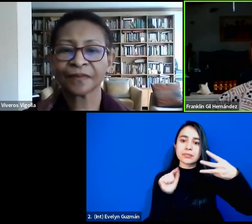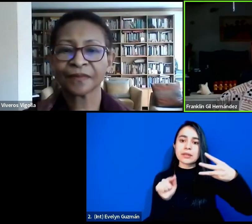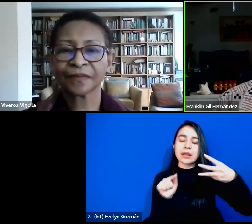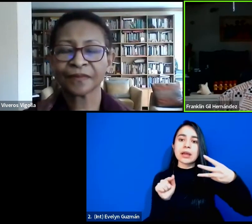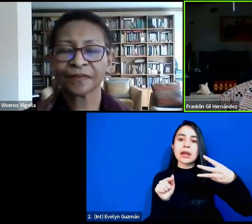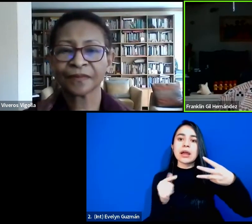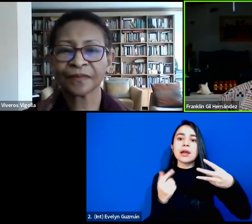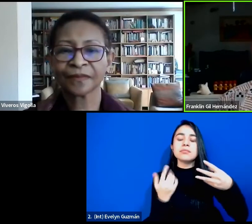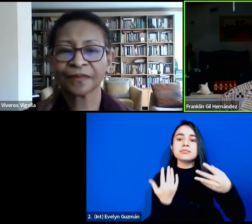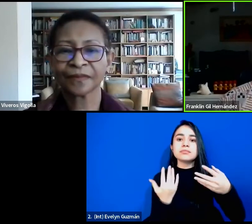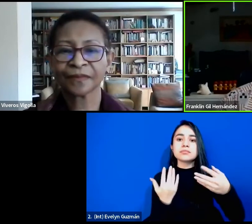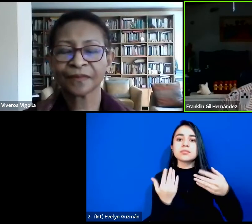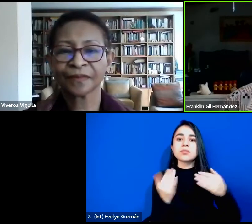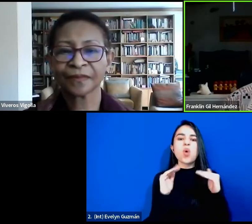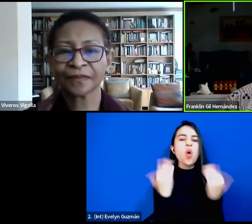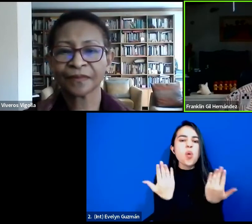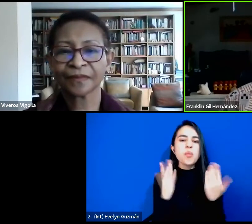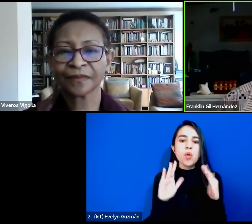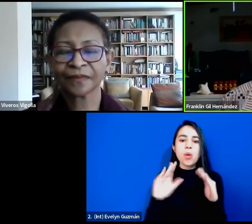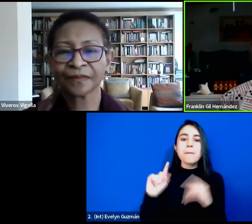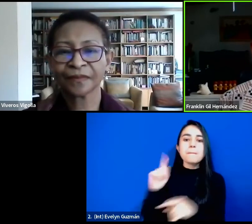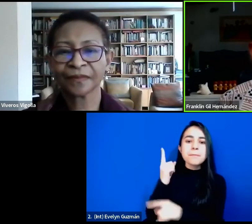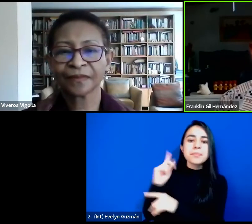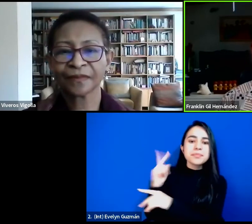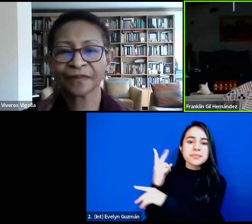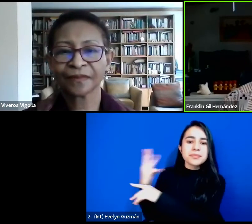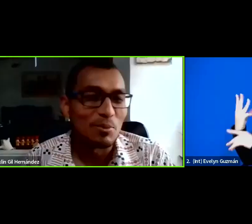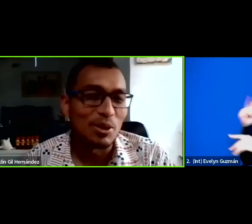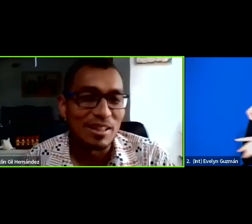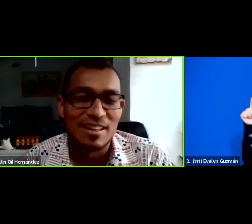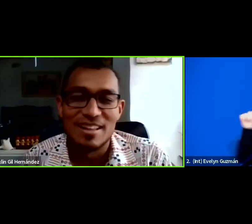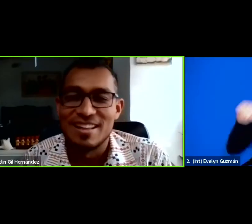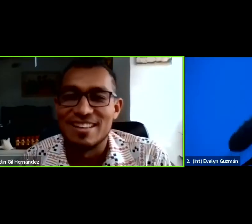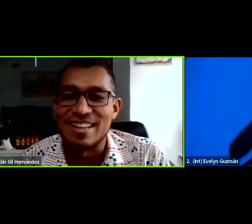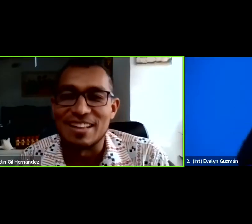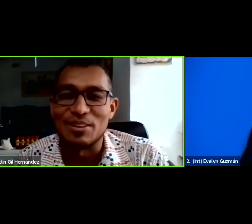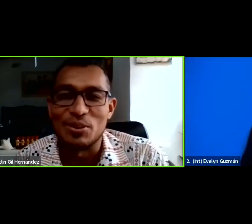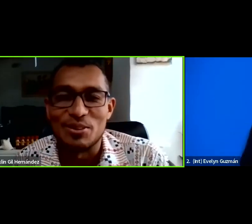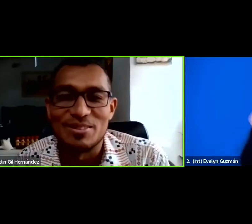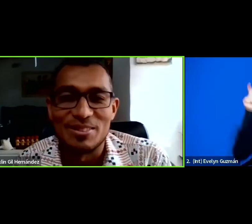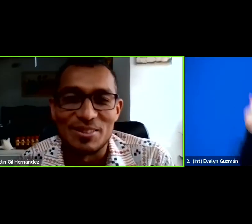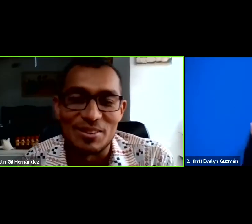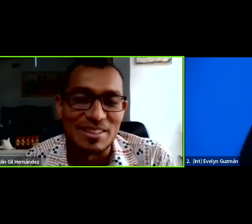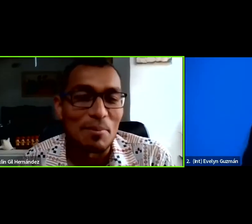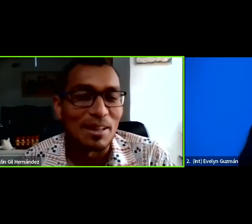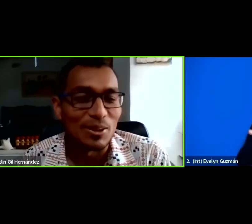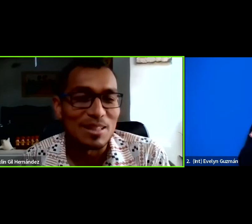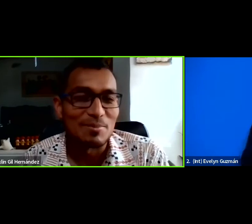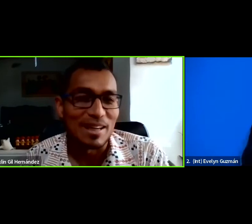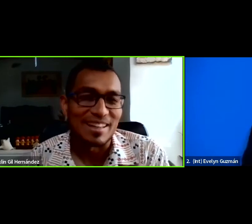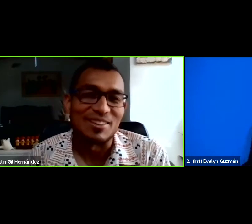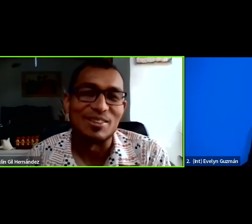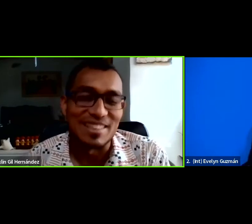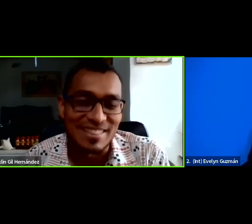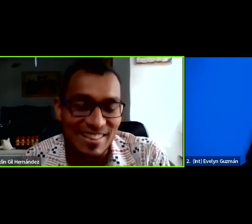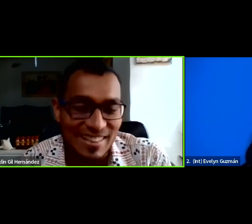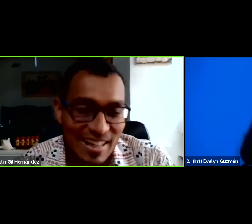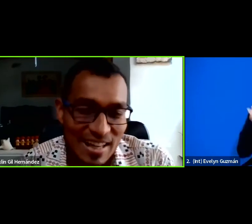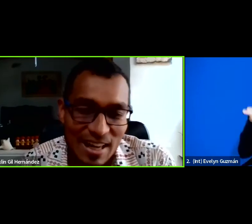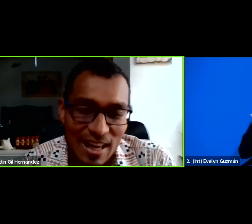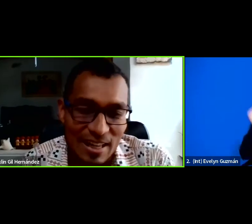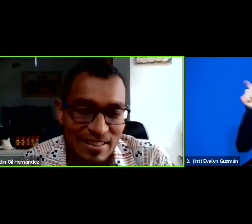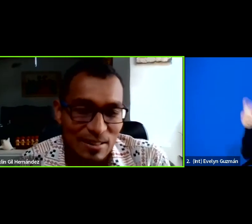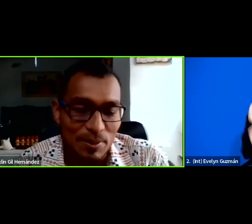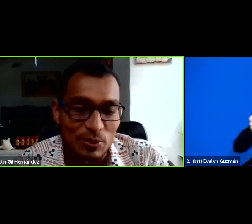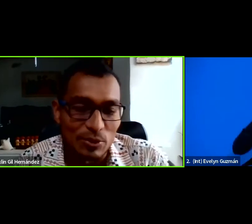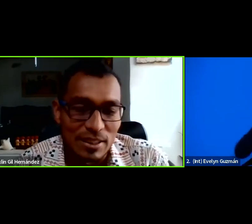En el orden, vamos a ir cambiando el orden. yo les voy dando llamándolas para que contesten